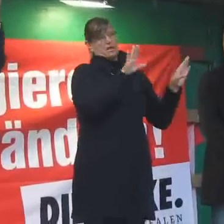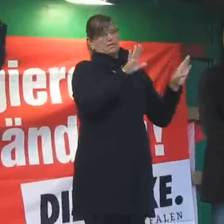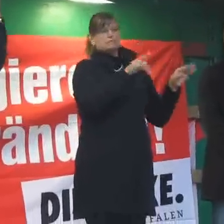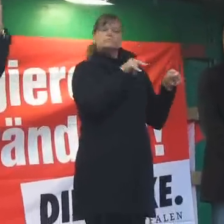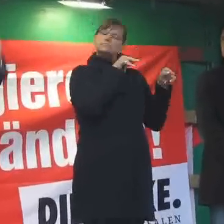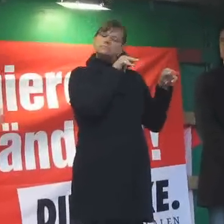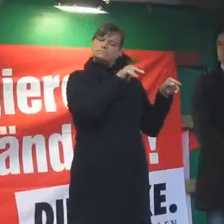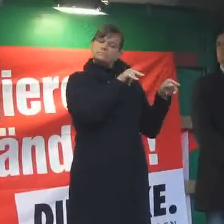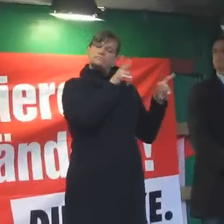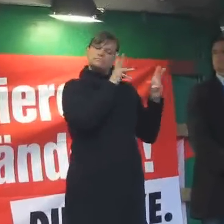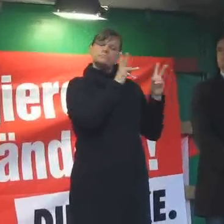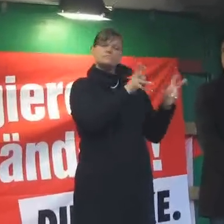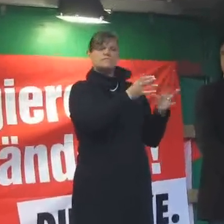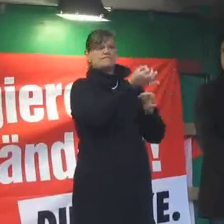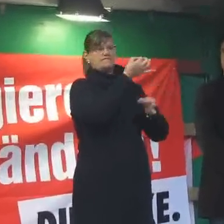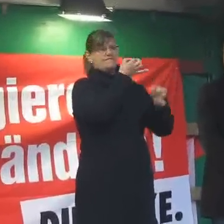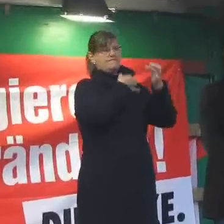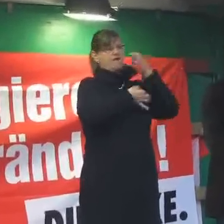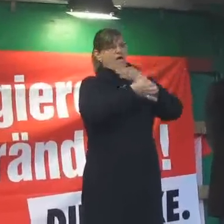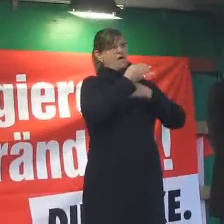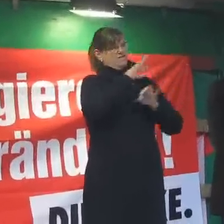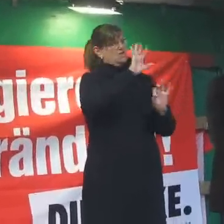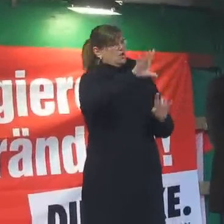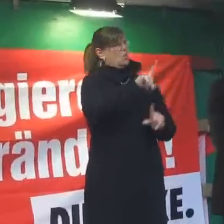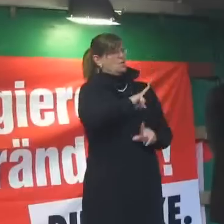unserer Gesellschaft.